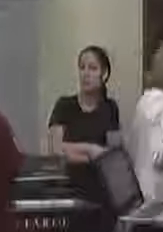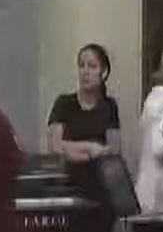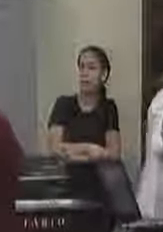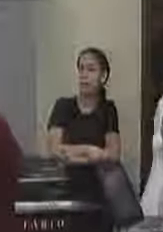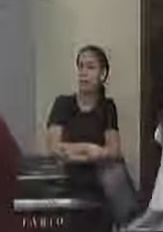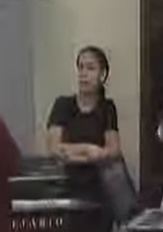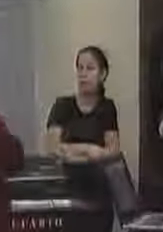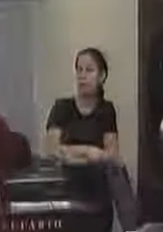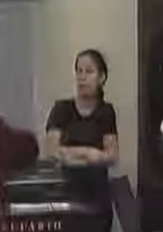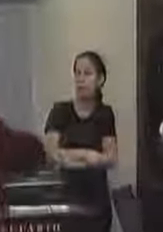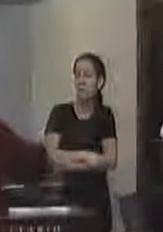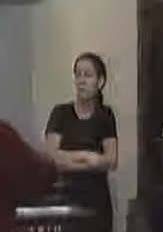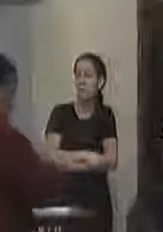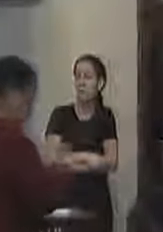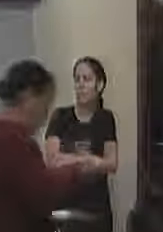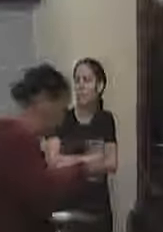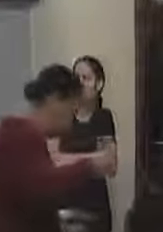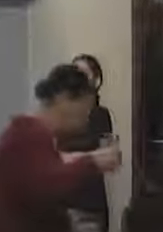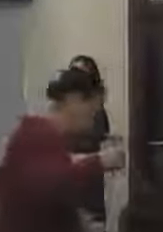Obrigada.